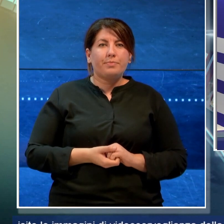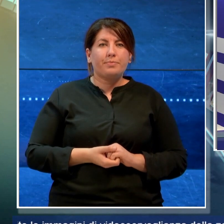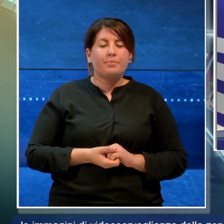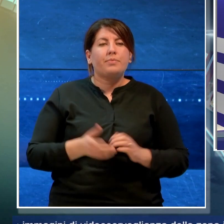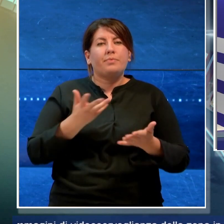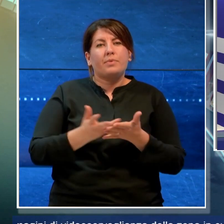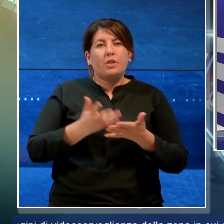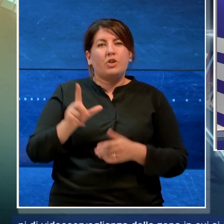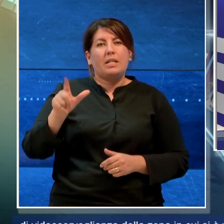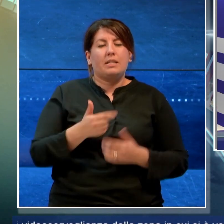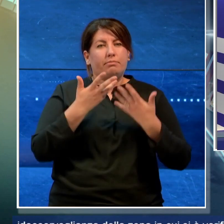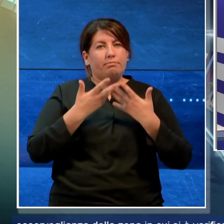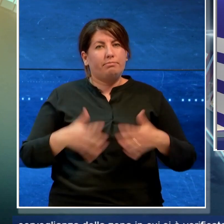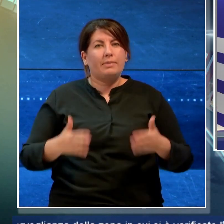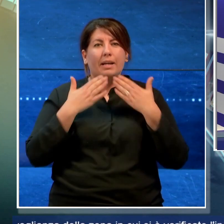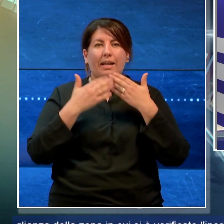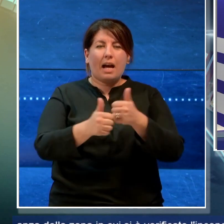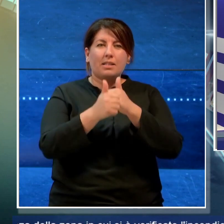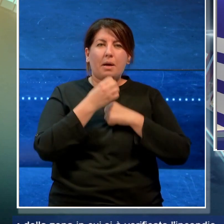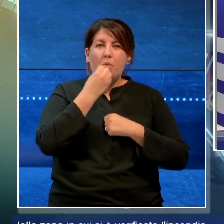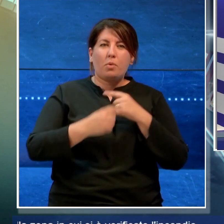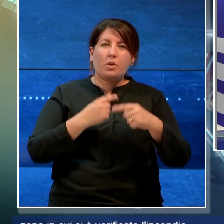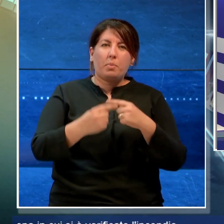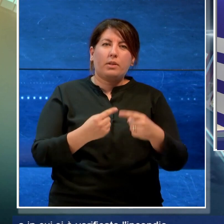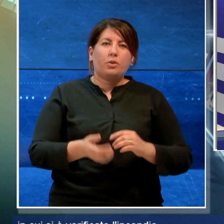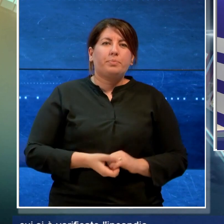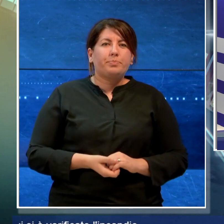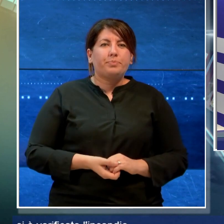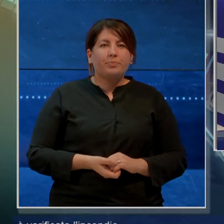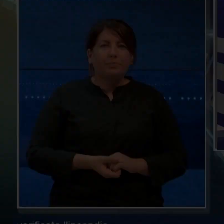E con il TGLIS è tutto, grazie per averci seguito, buon proseguimento